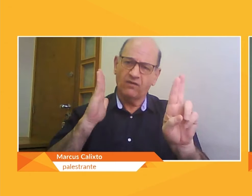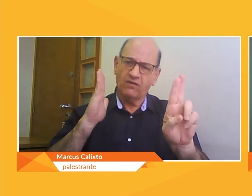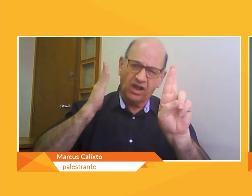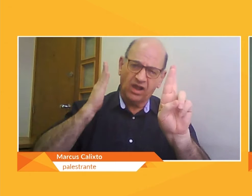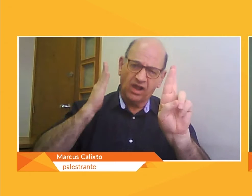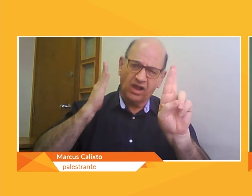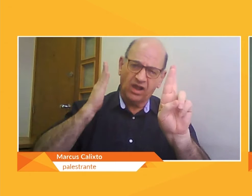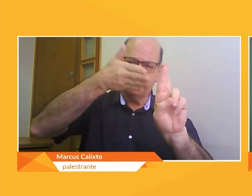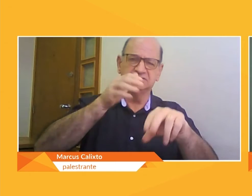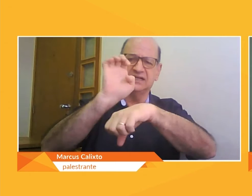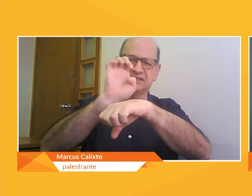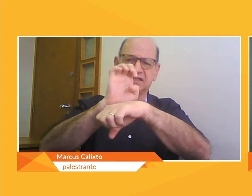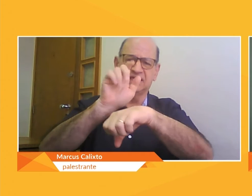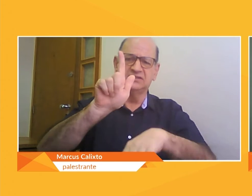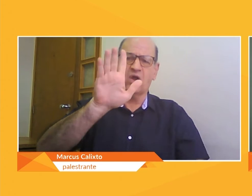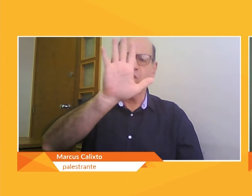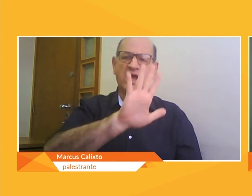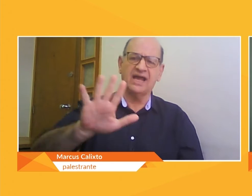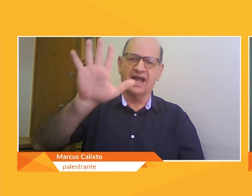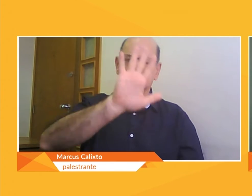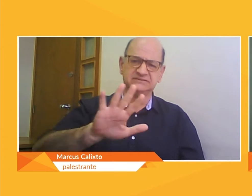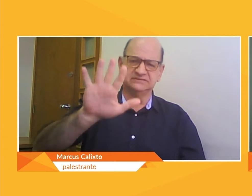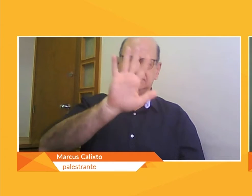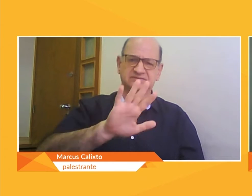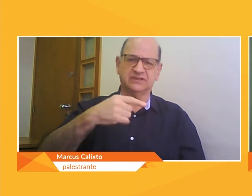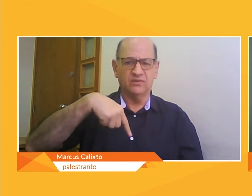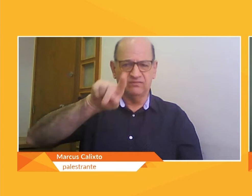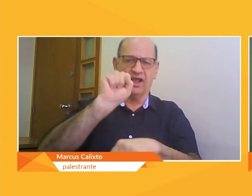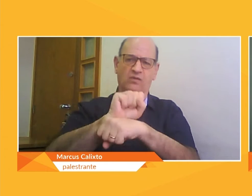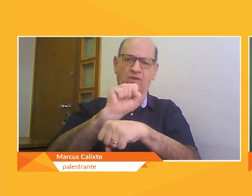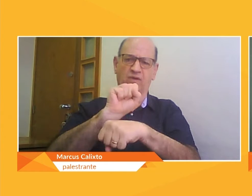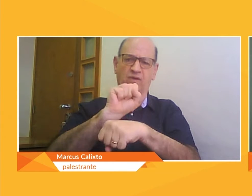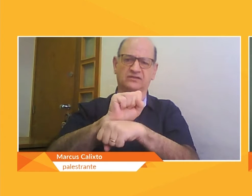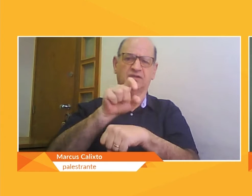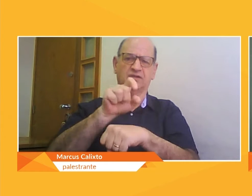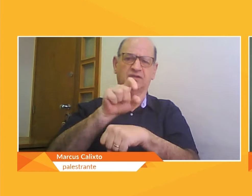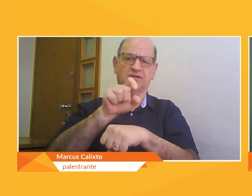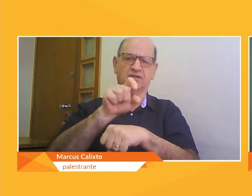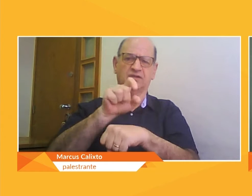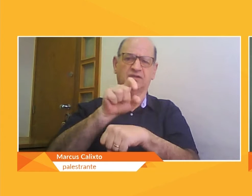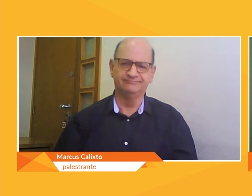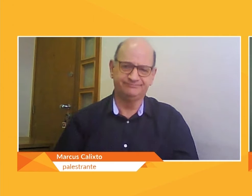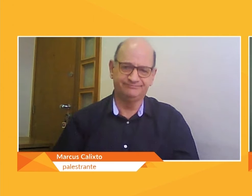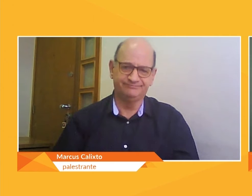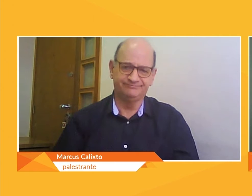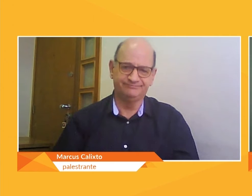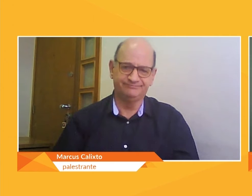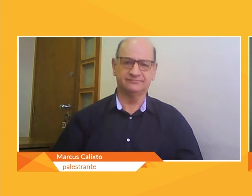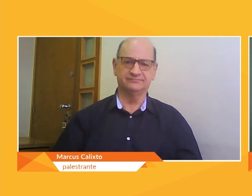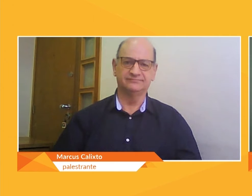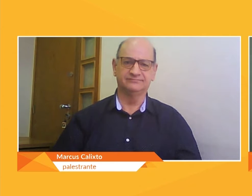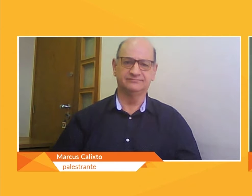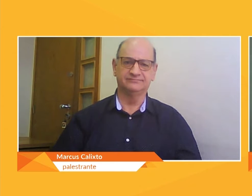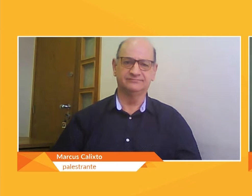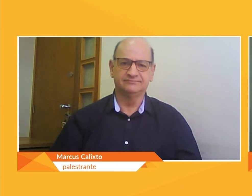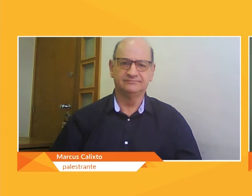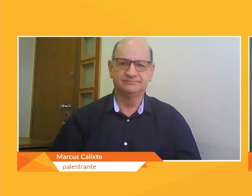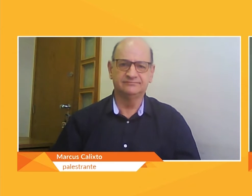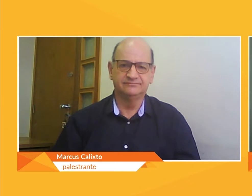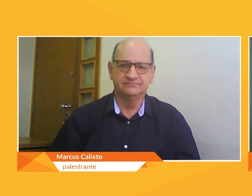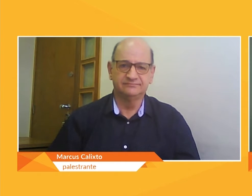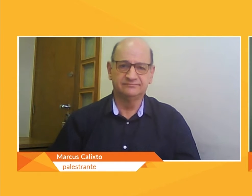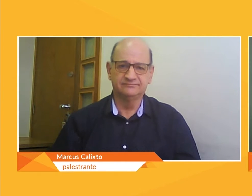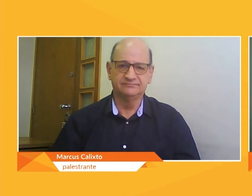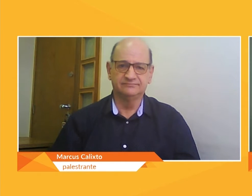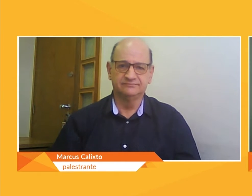comunidade surda, porque estamos vivendo um momento importante, né, da implementação da educação bilingue para